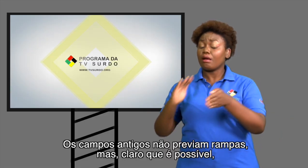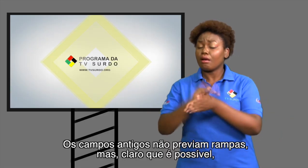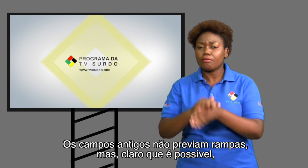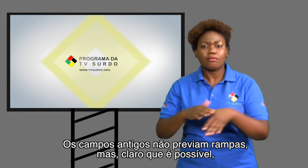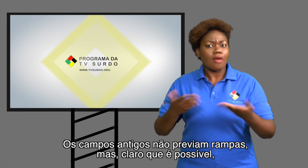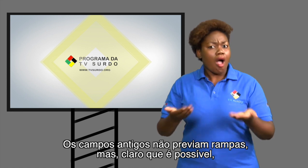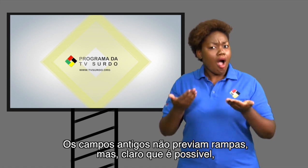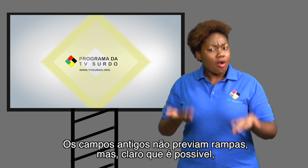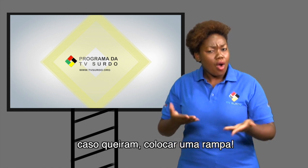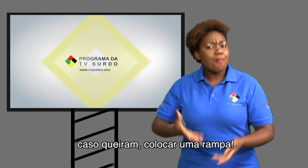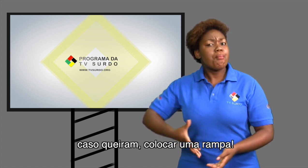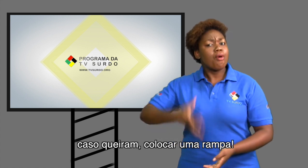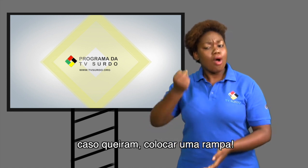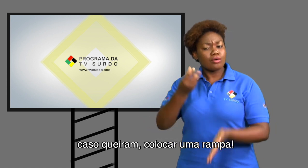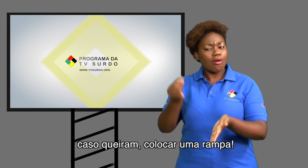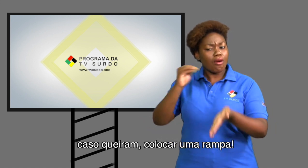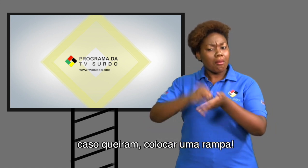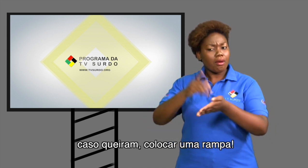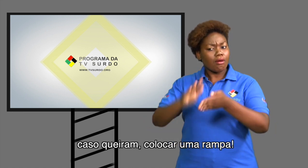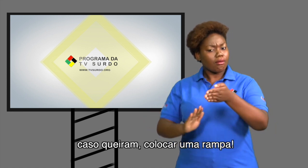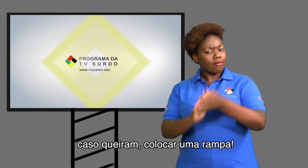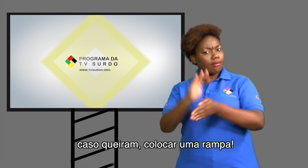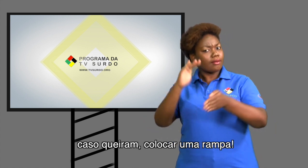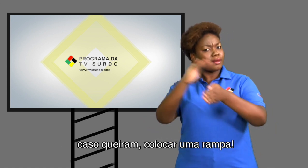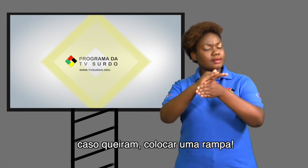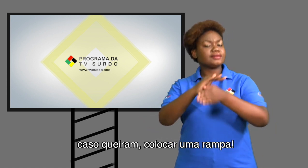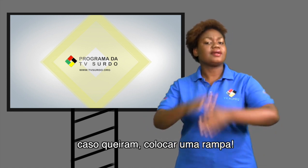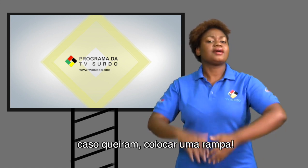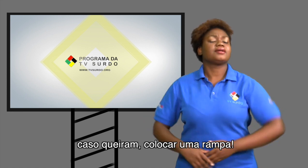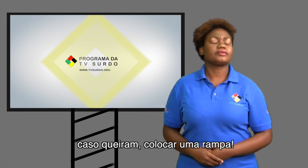possível, caso queiram, colocar uma rampa.